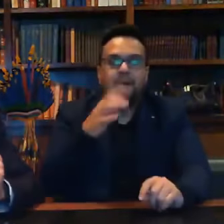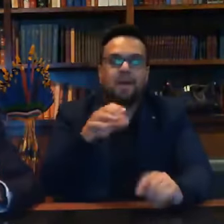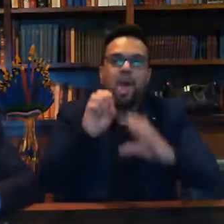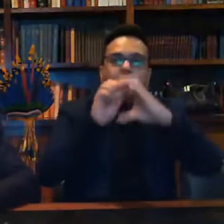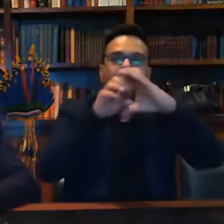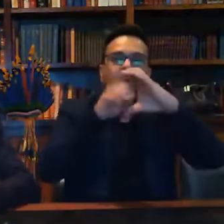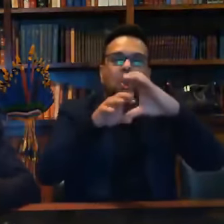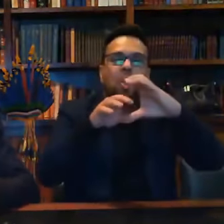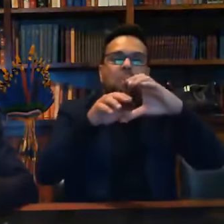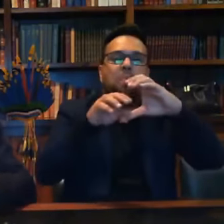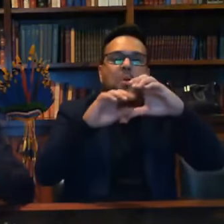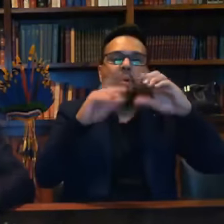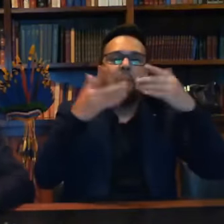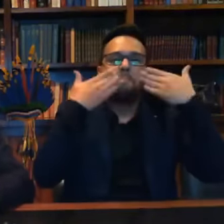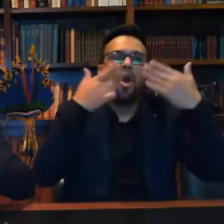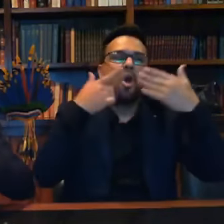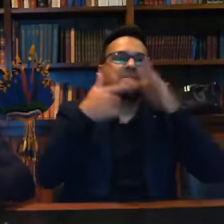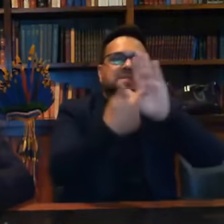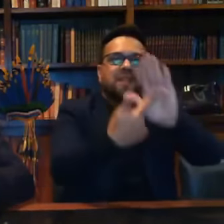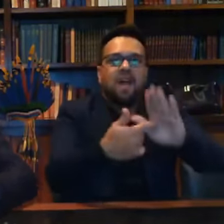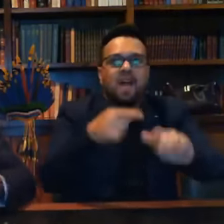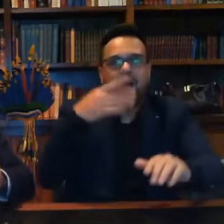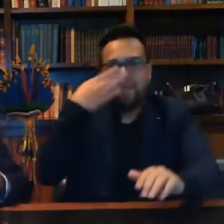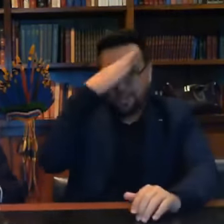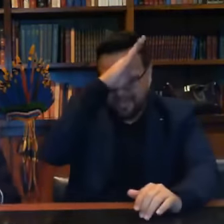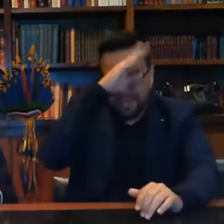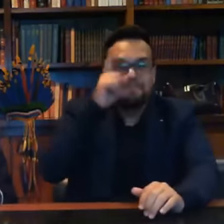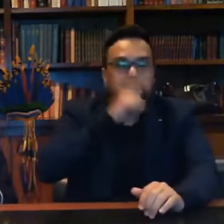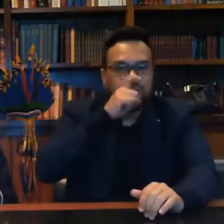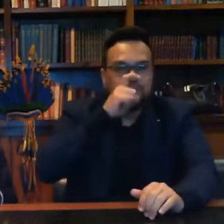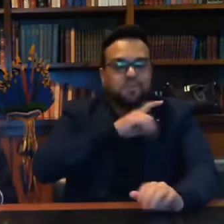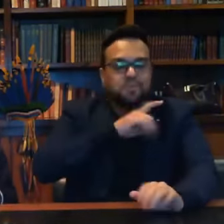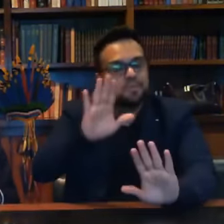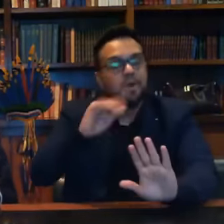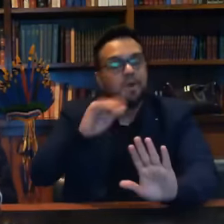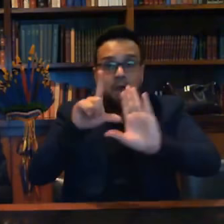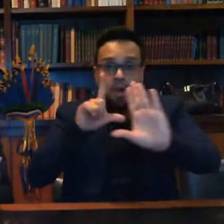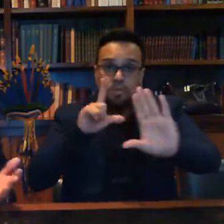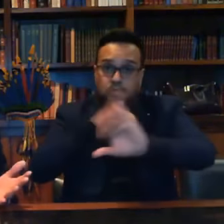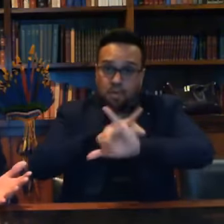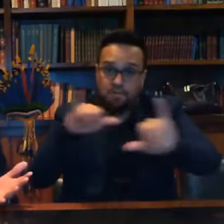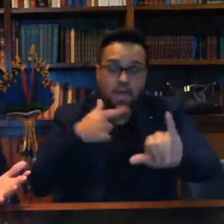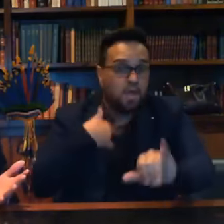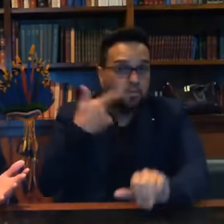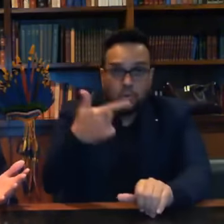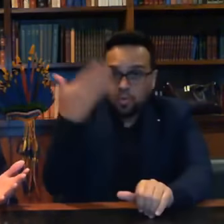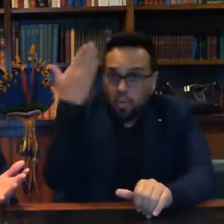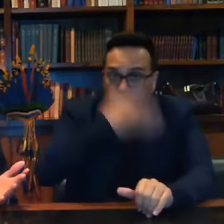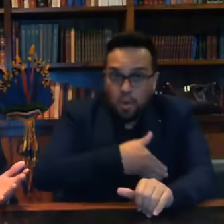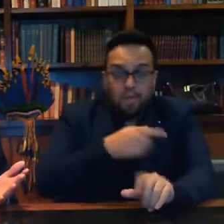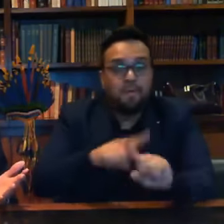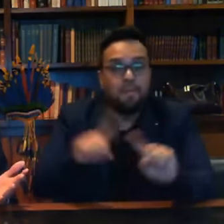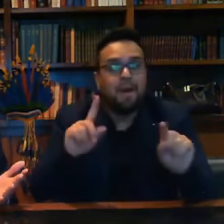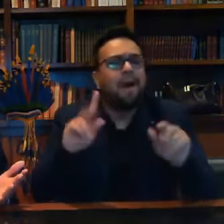mentiu, sem provas, estou adiantando, não tenho provas. Então, alguma coisa aconteceu,